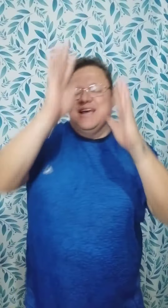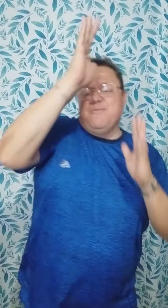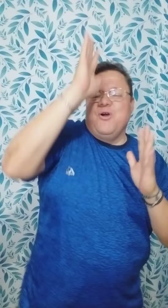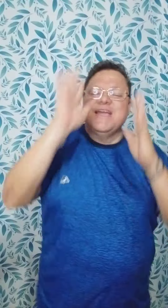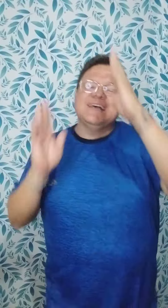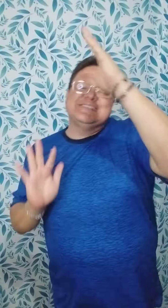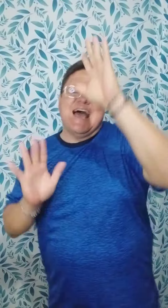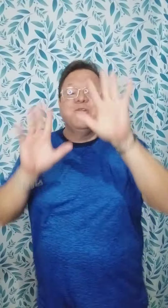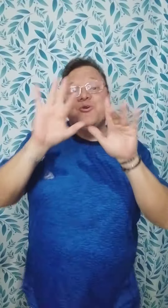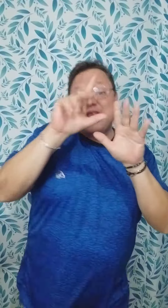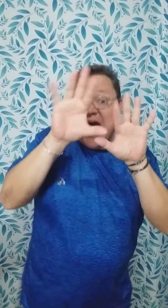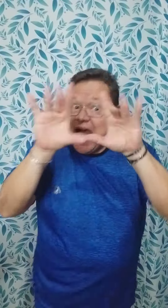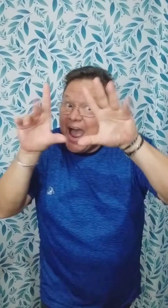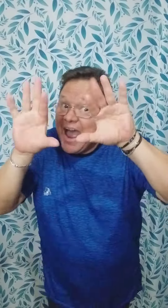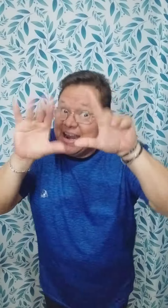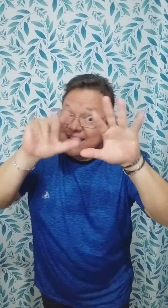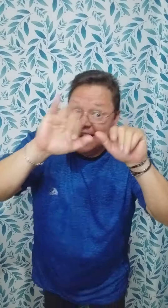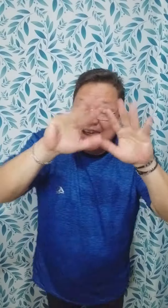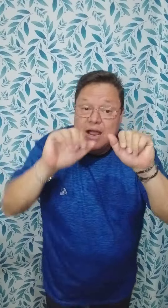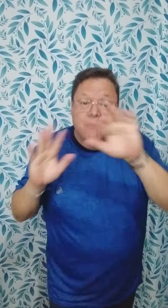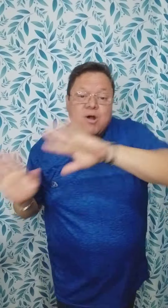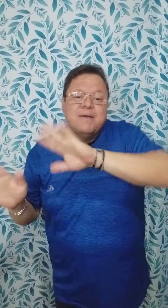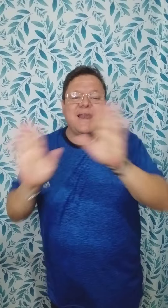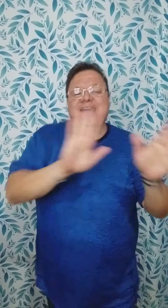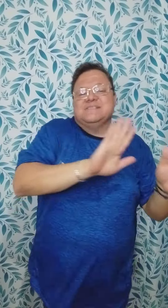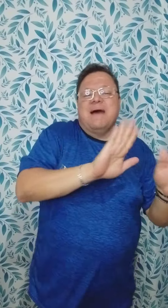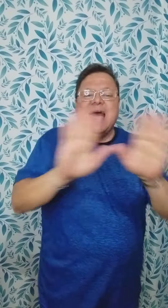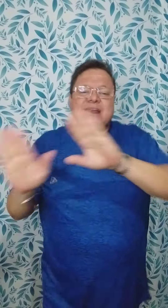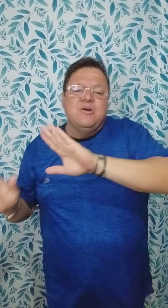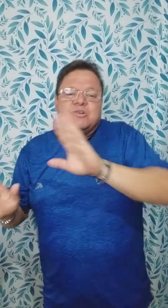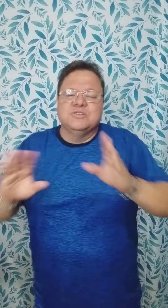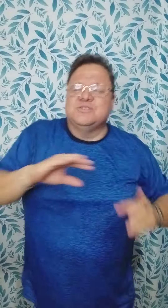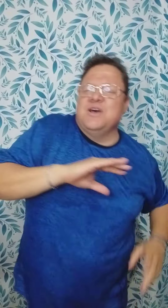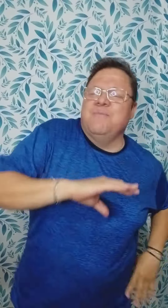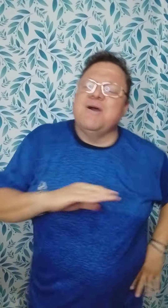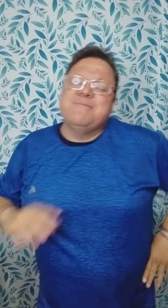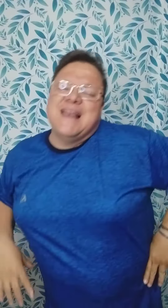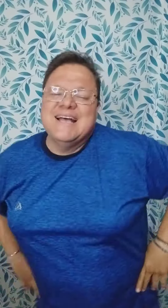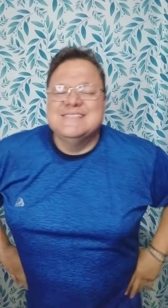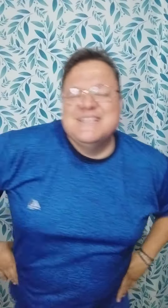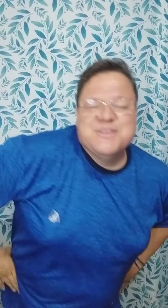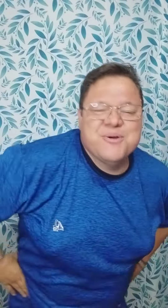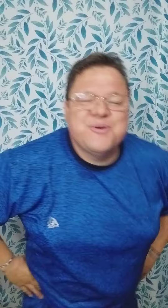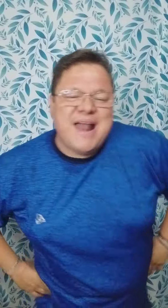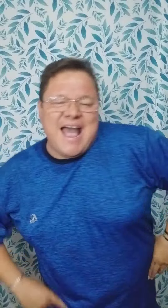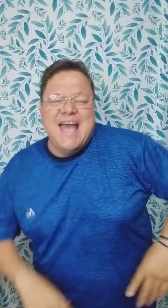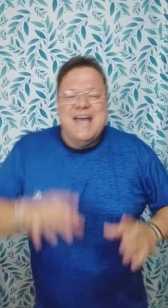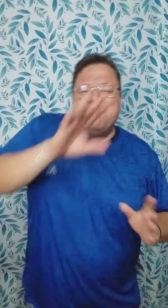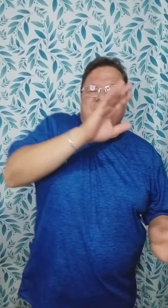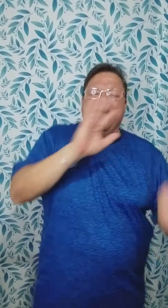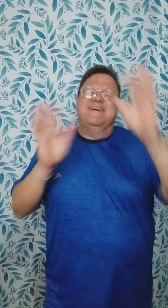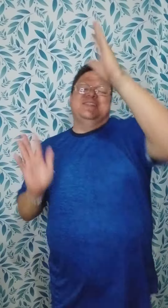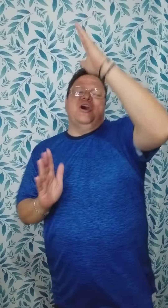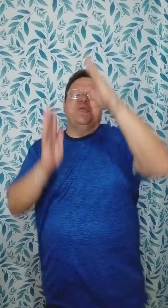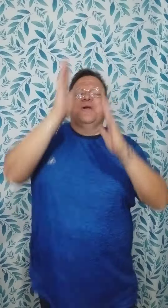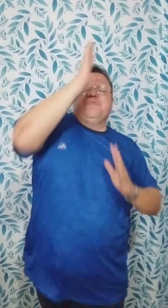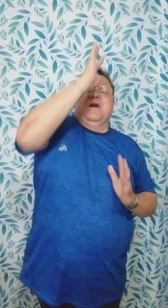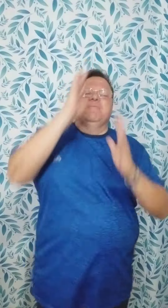voy a saludar Mueve las manos, mueve la cintura Ay, mueve todo el cuerpo,